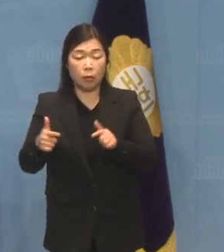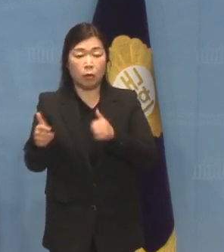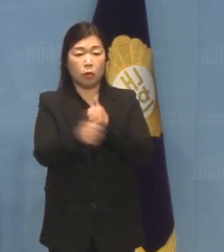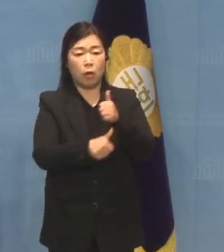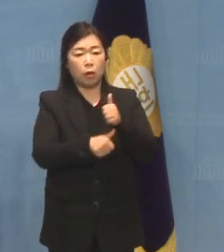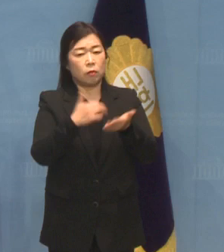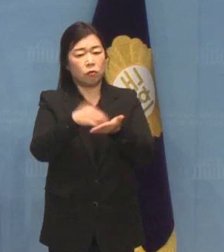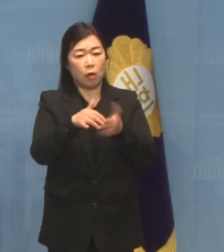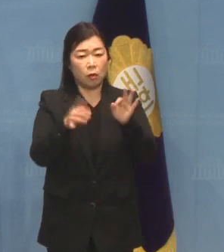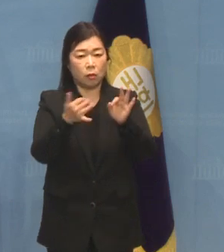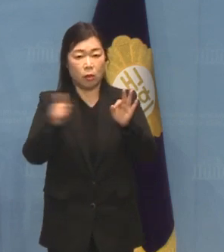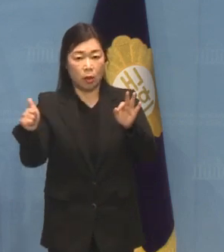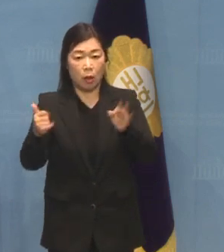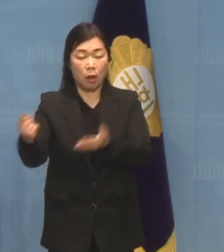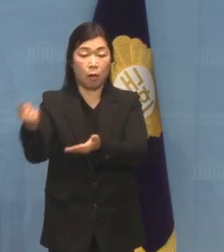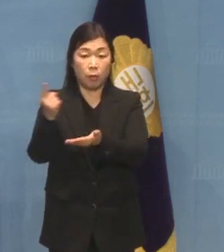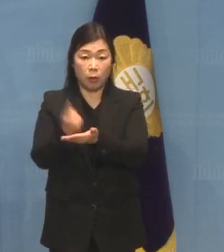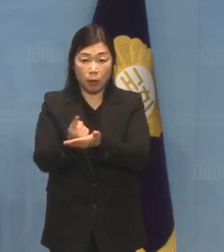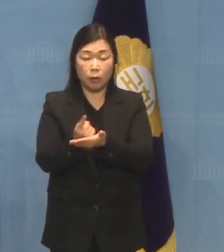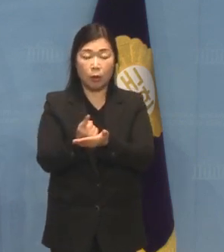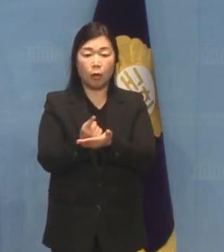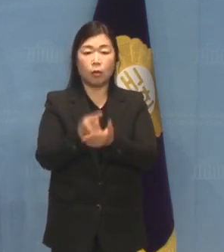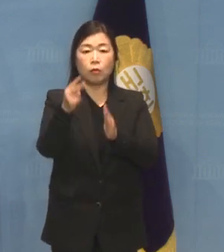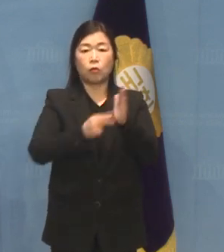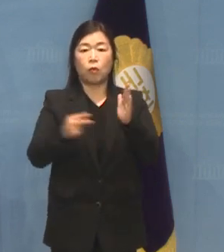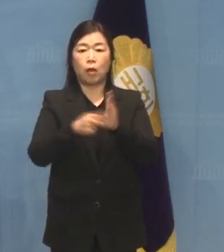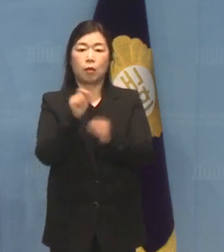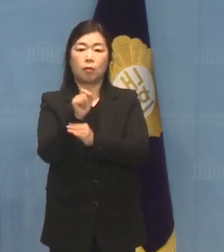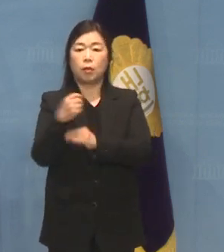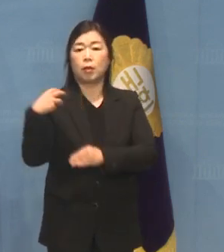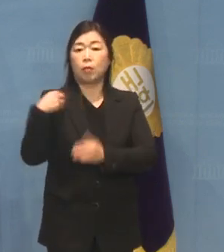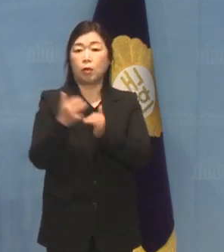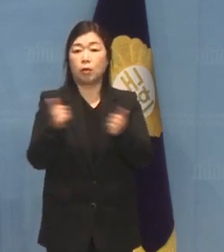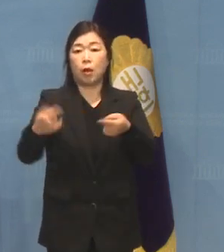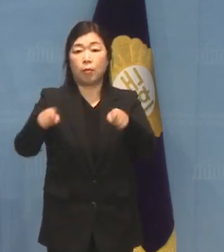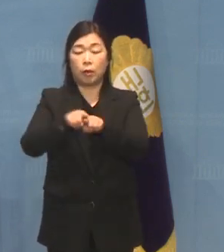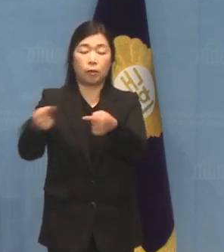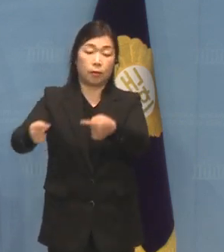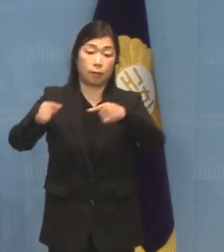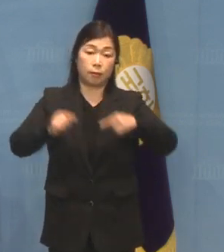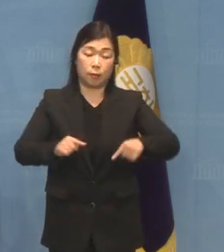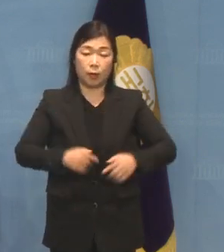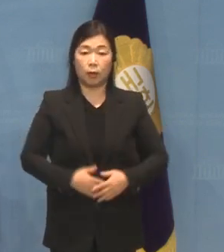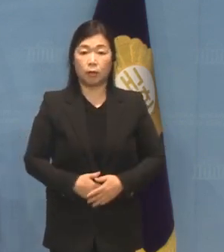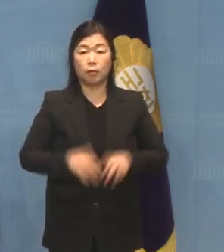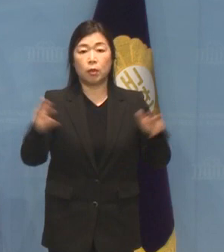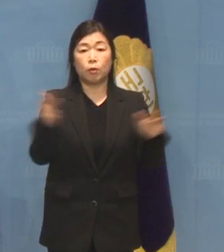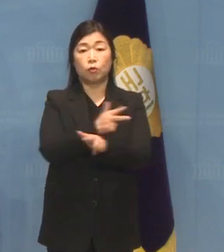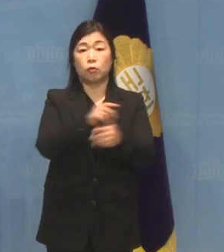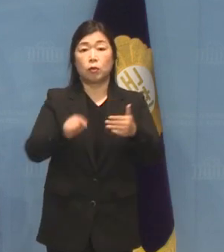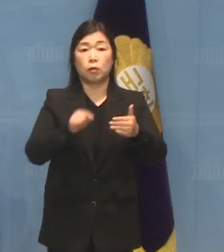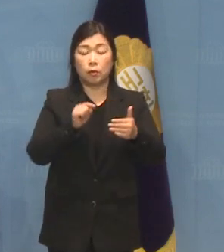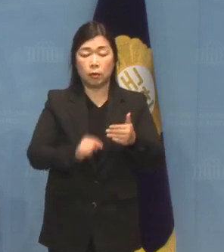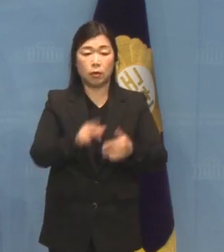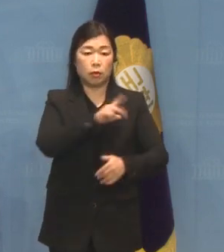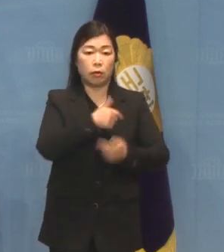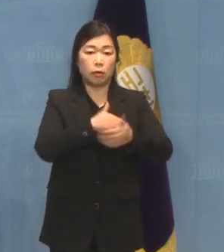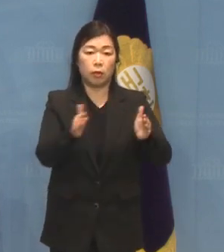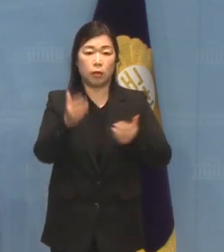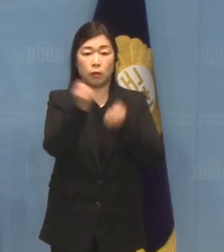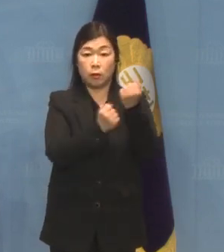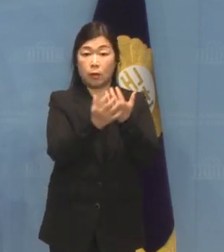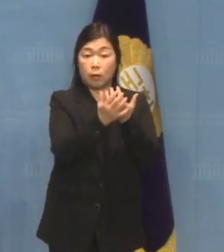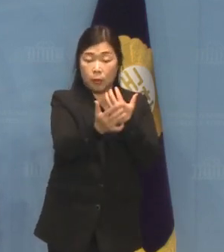10인과 안내 5인 주한 노르웨이 대사가 참석할 예정입니다 이번 주 의원실 정책